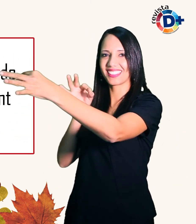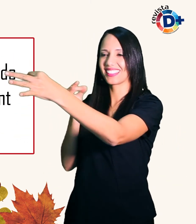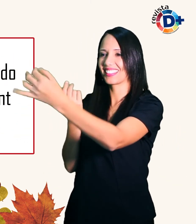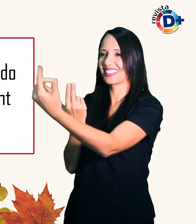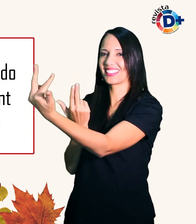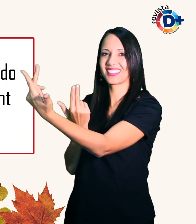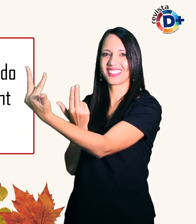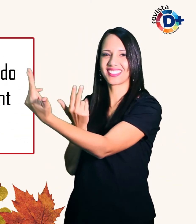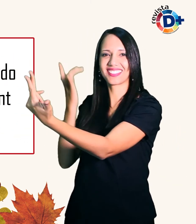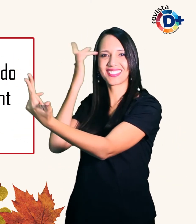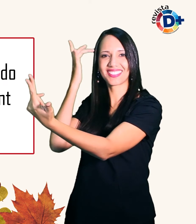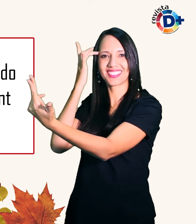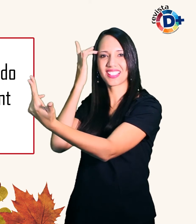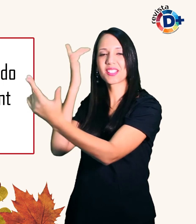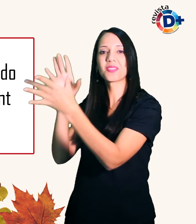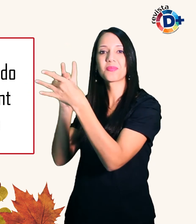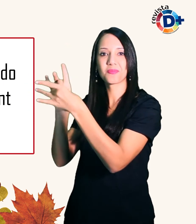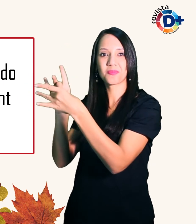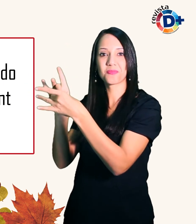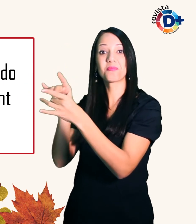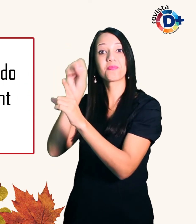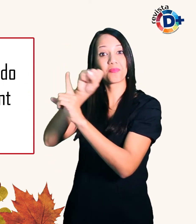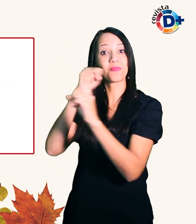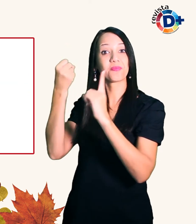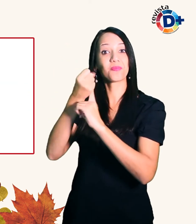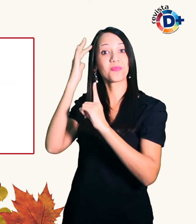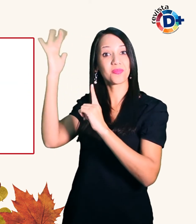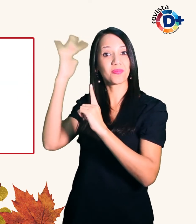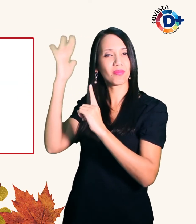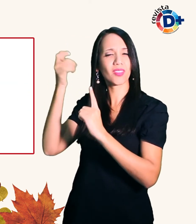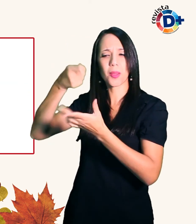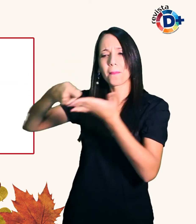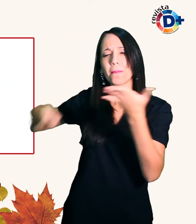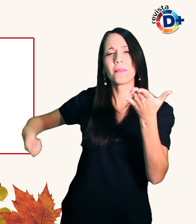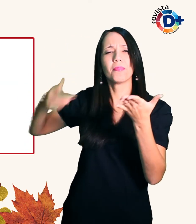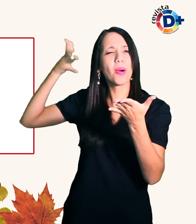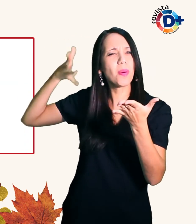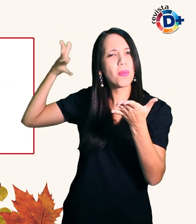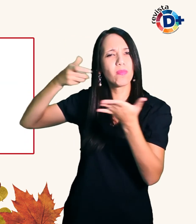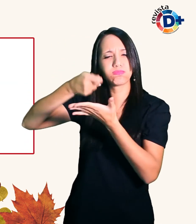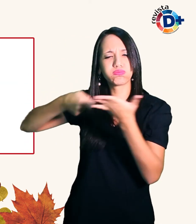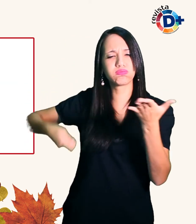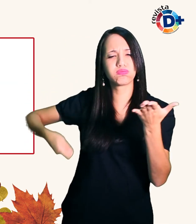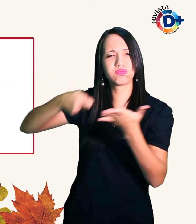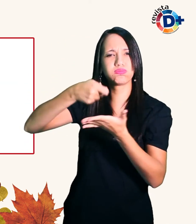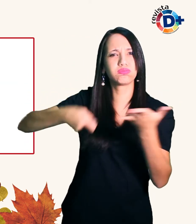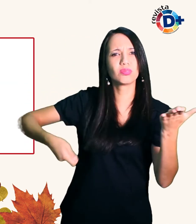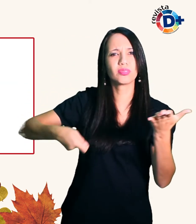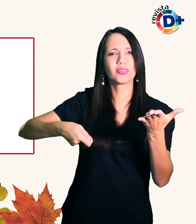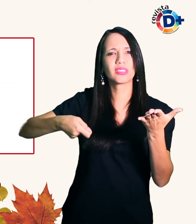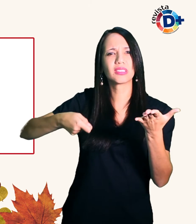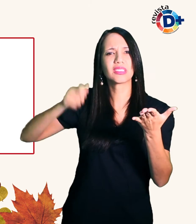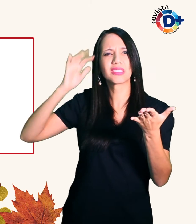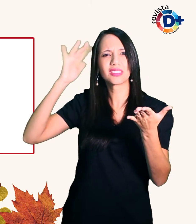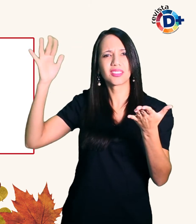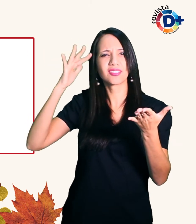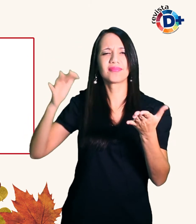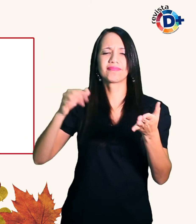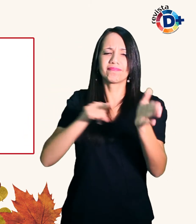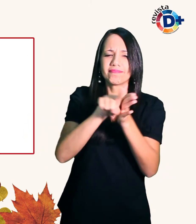Alguns sociólogos acostumados a compor teorias a partir a de questionários estatísticas e